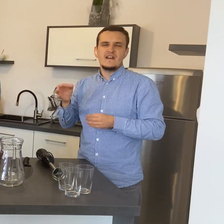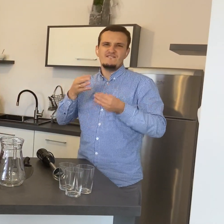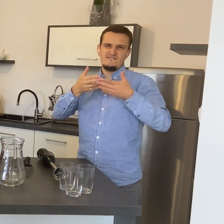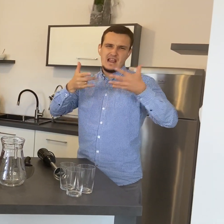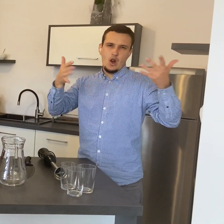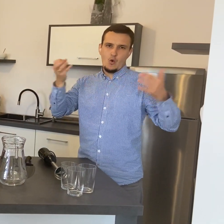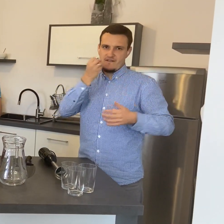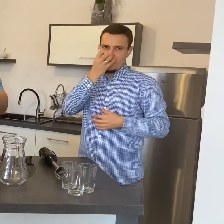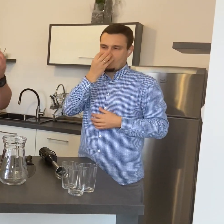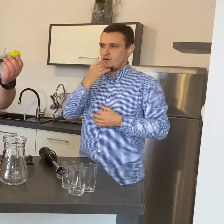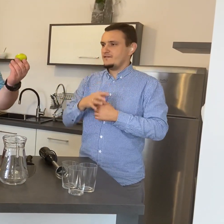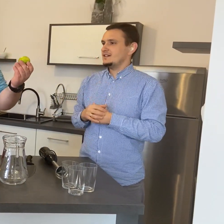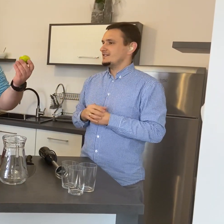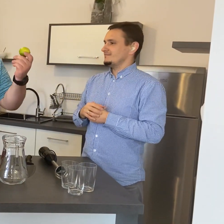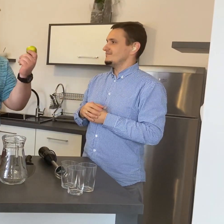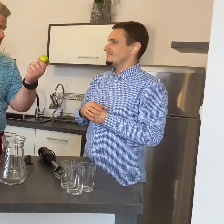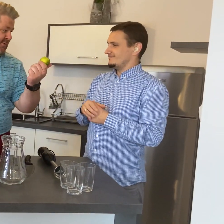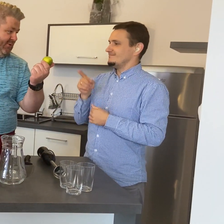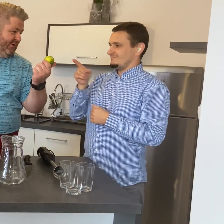I sok z limonki.